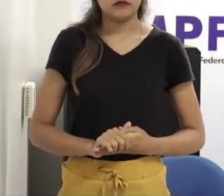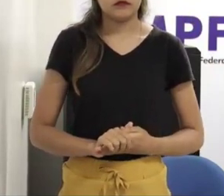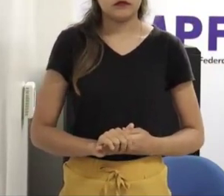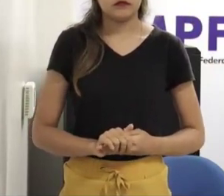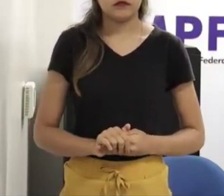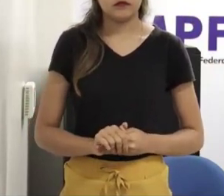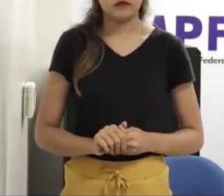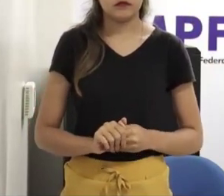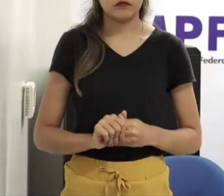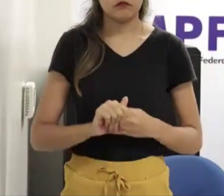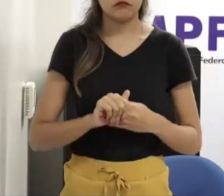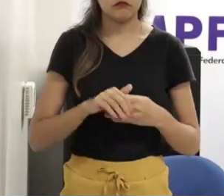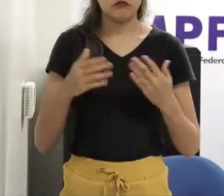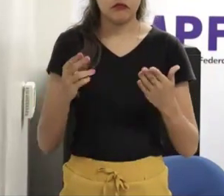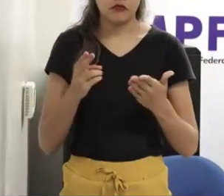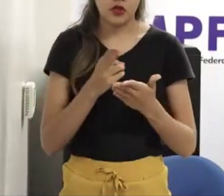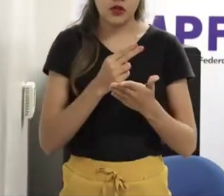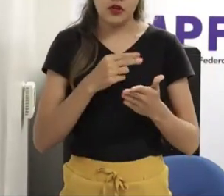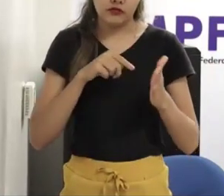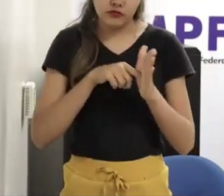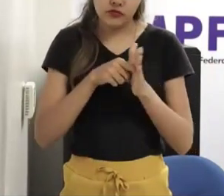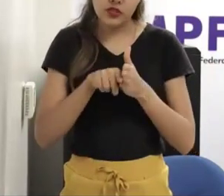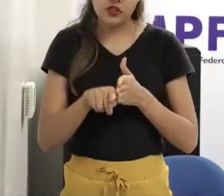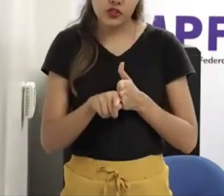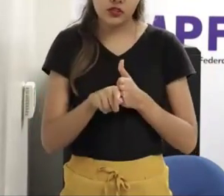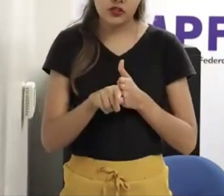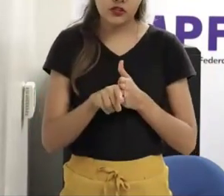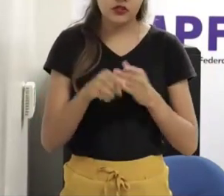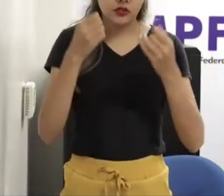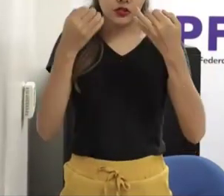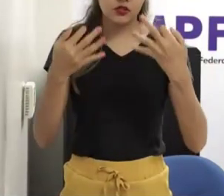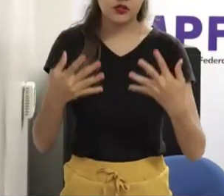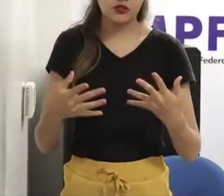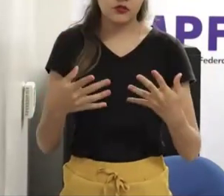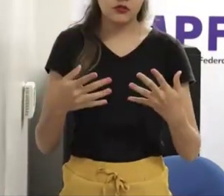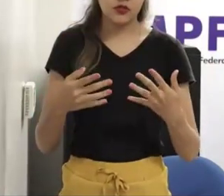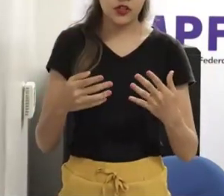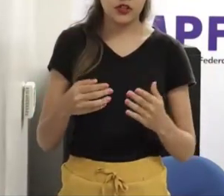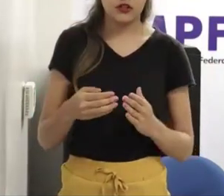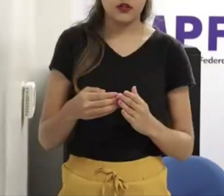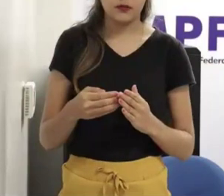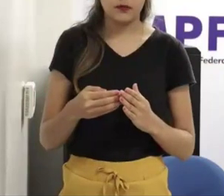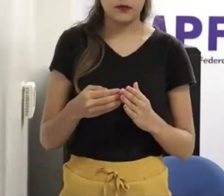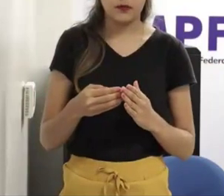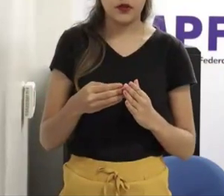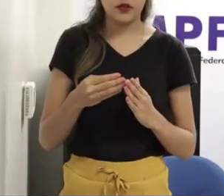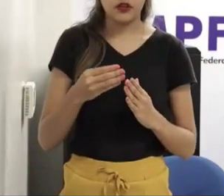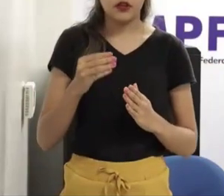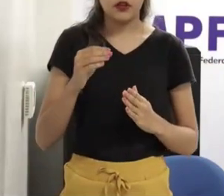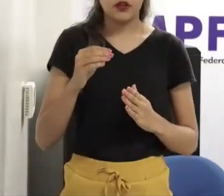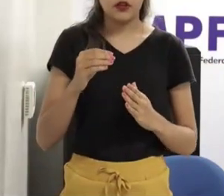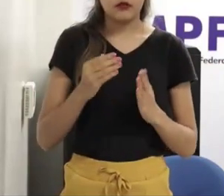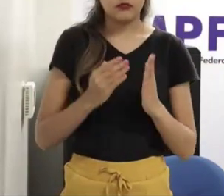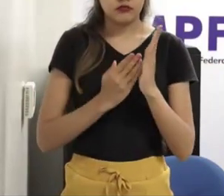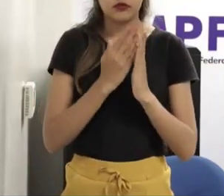criminosos sequer foram descoberto quem era. Então, provavelmente, nesse